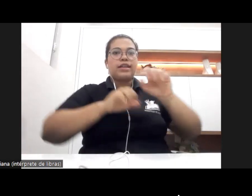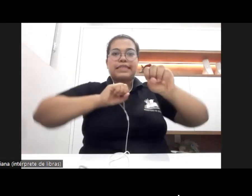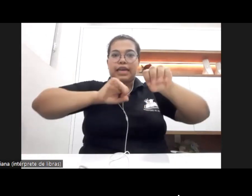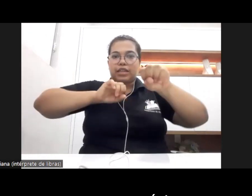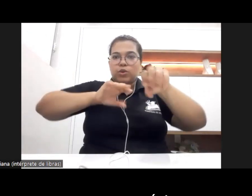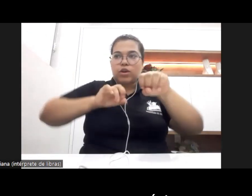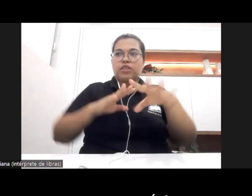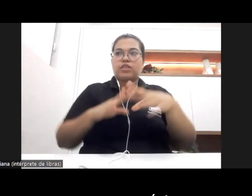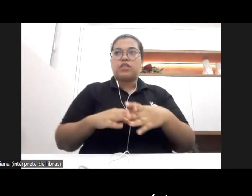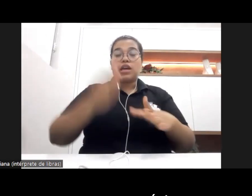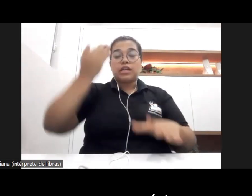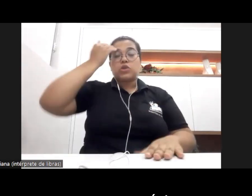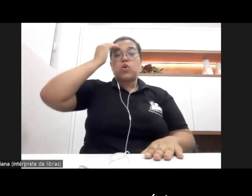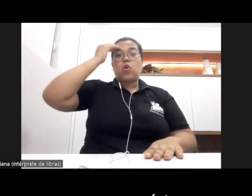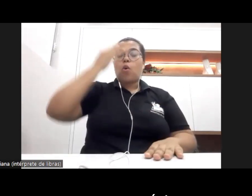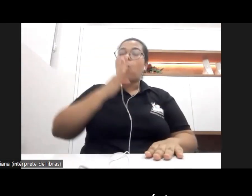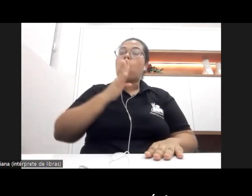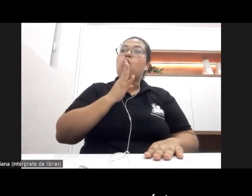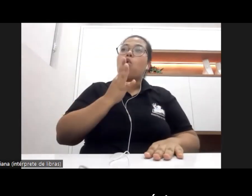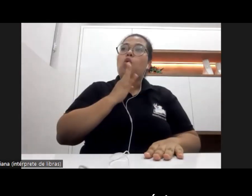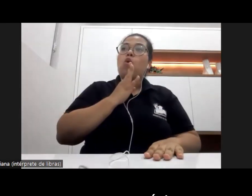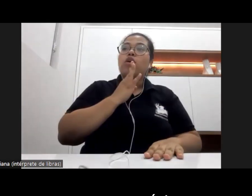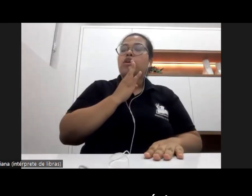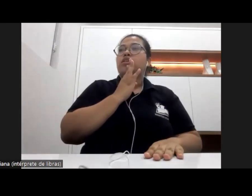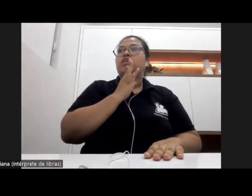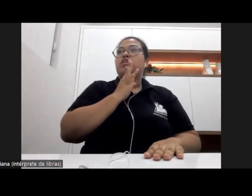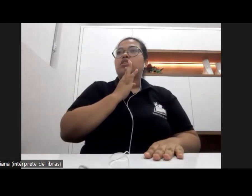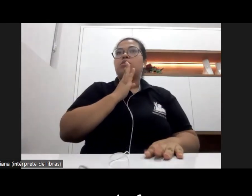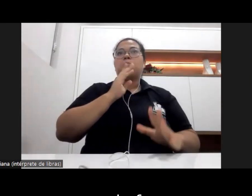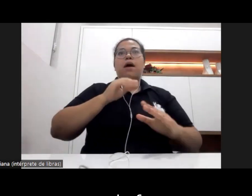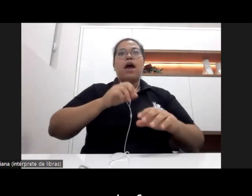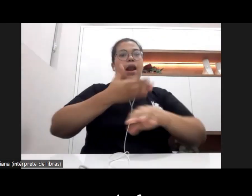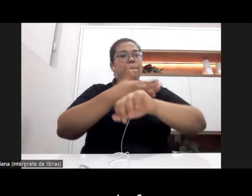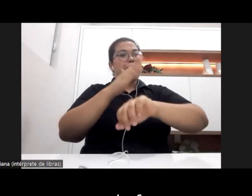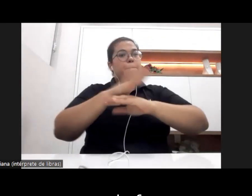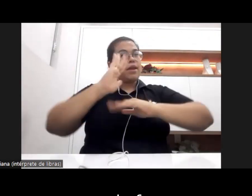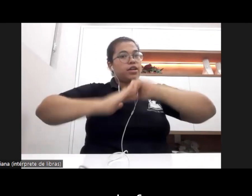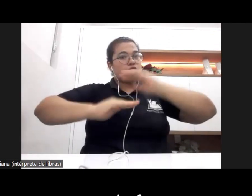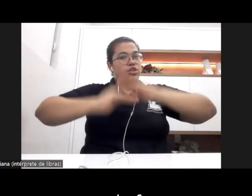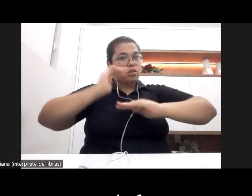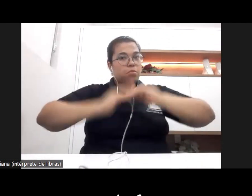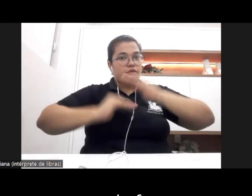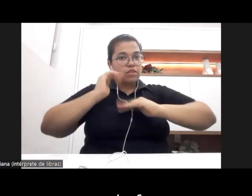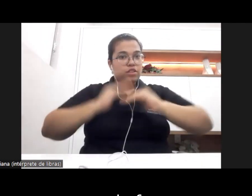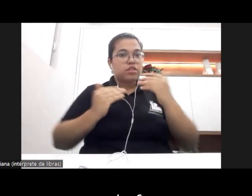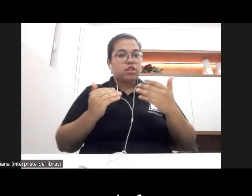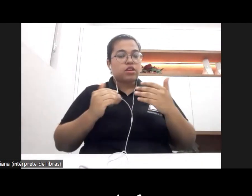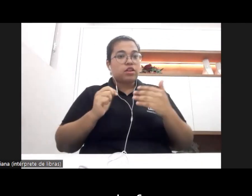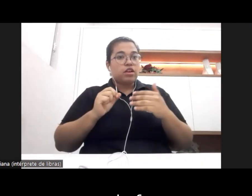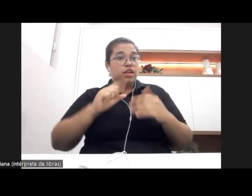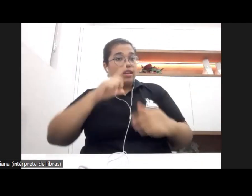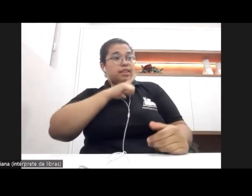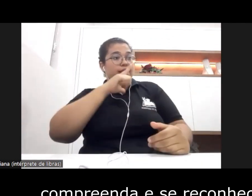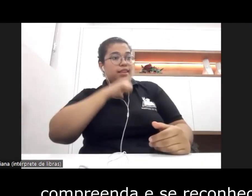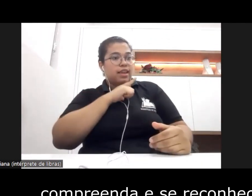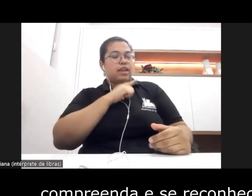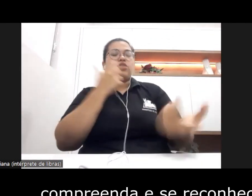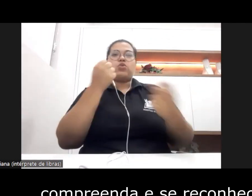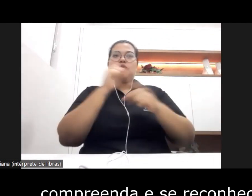competências necessárias para o exercício profissional, de forma que a ou assistente social